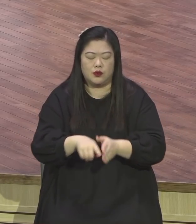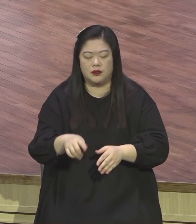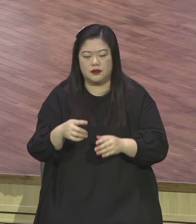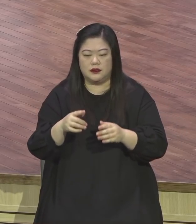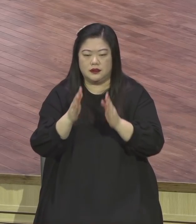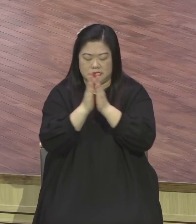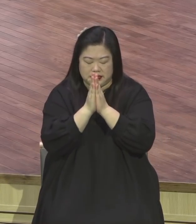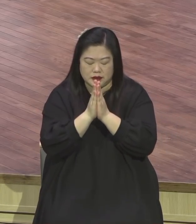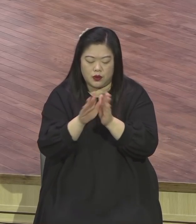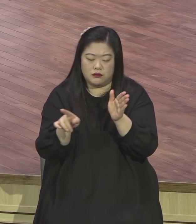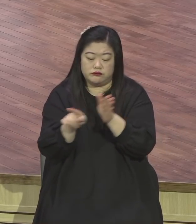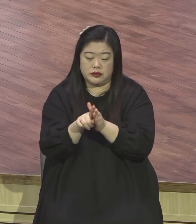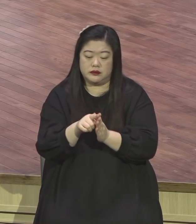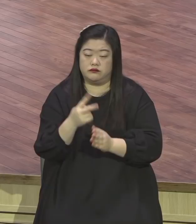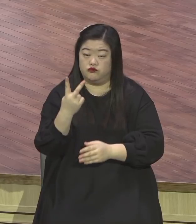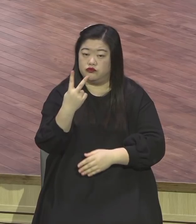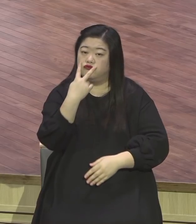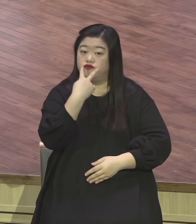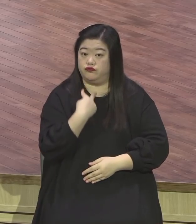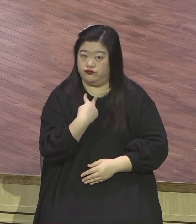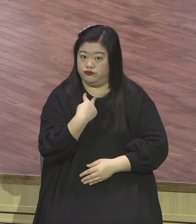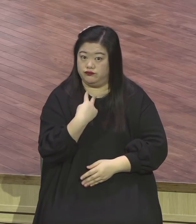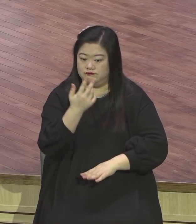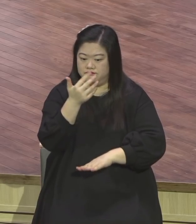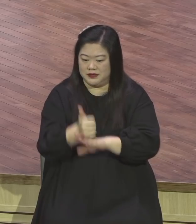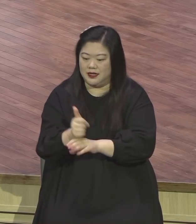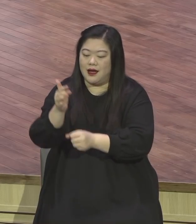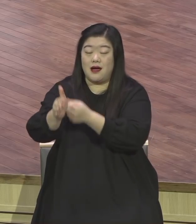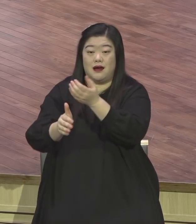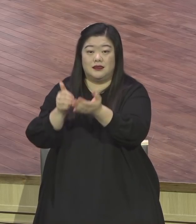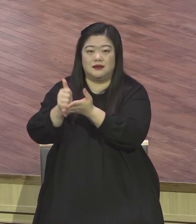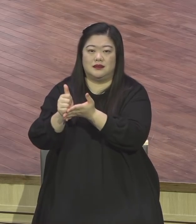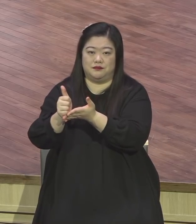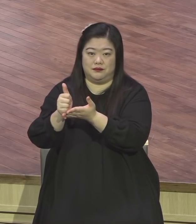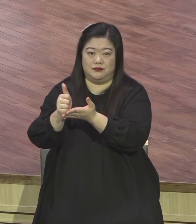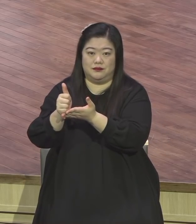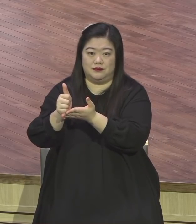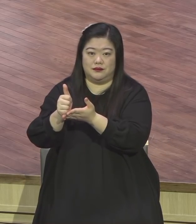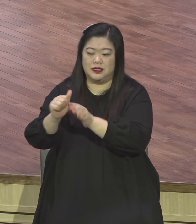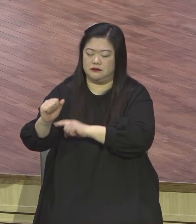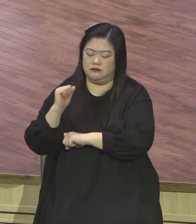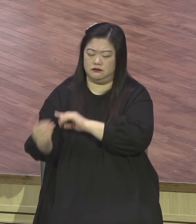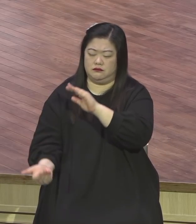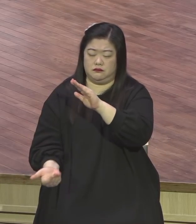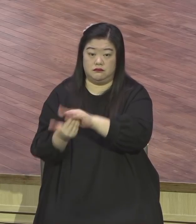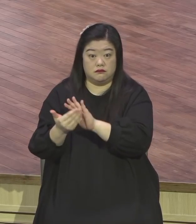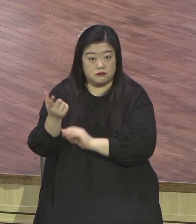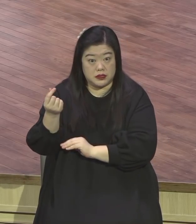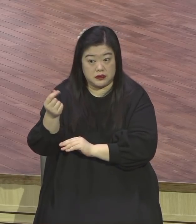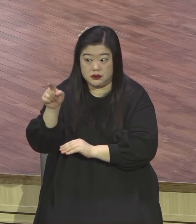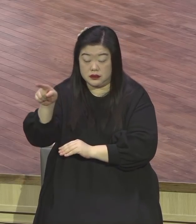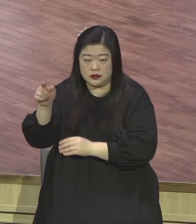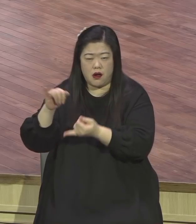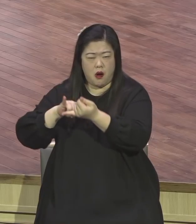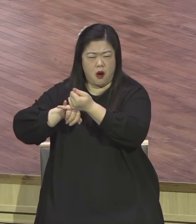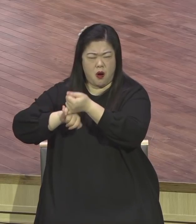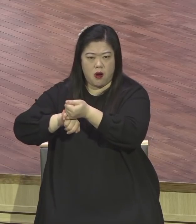전지전능하신 창조주 하나님께서 반드시 채워주셔가지고 오늘